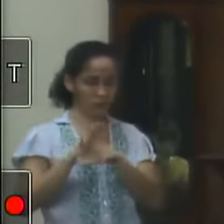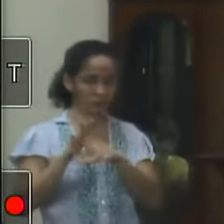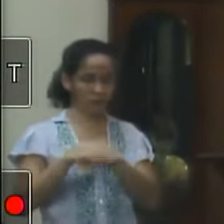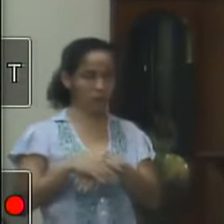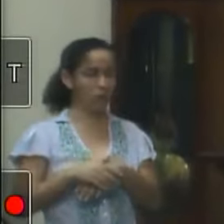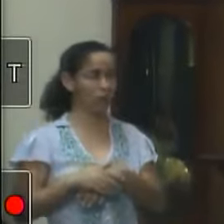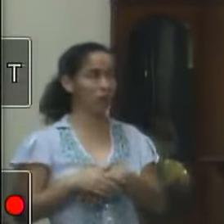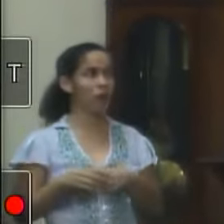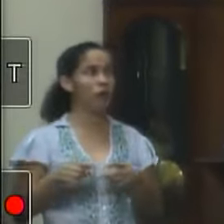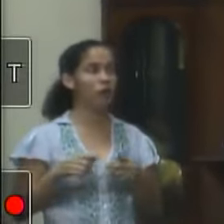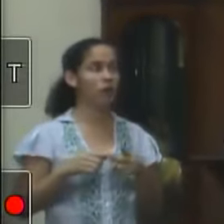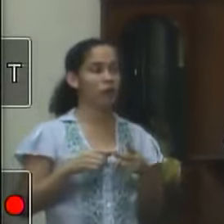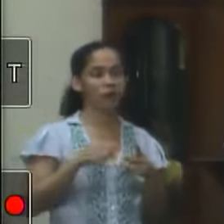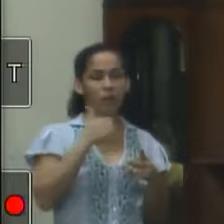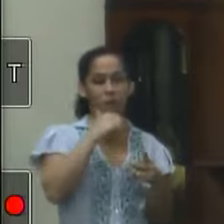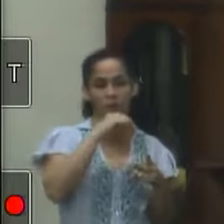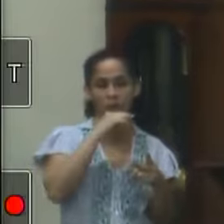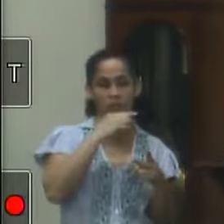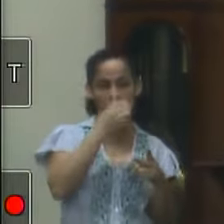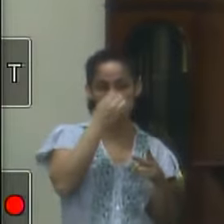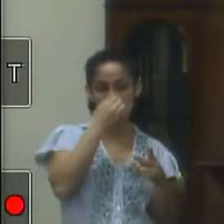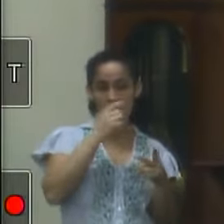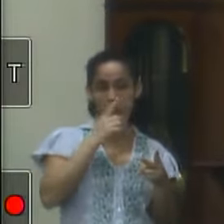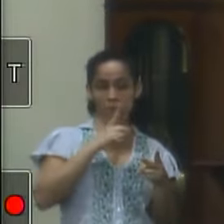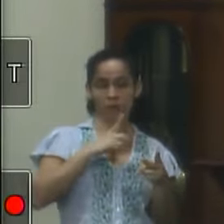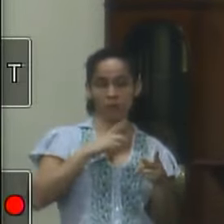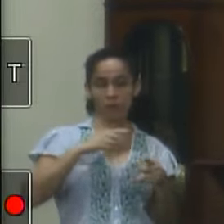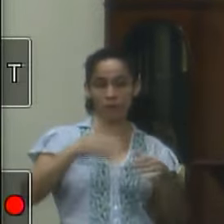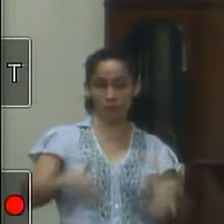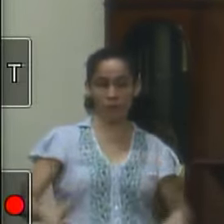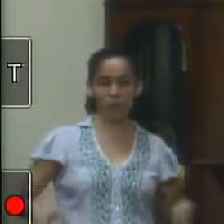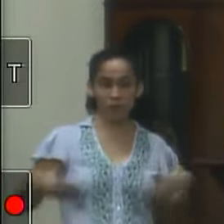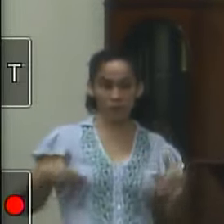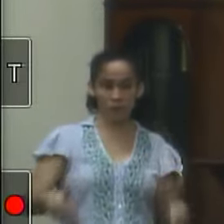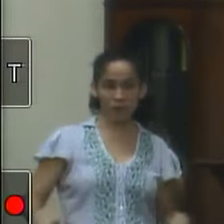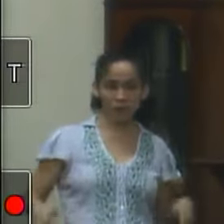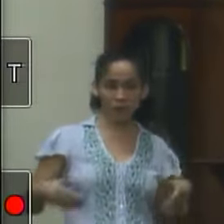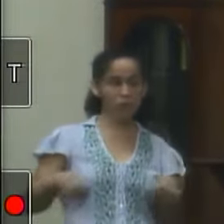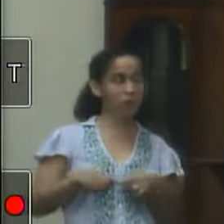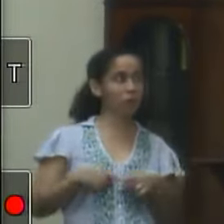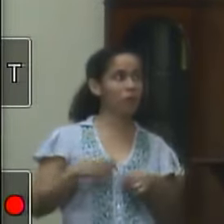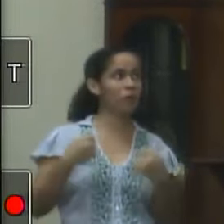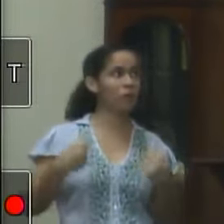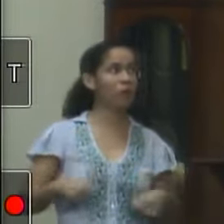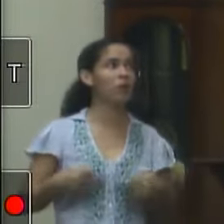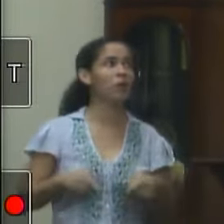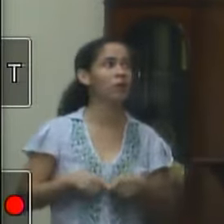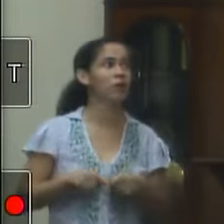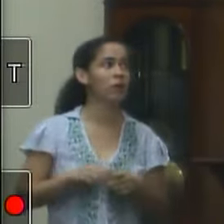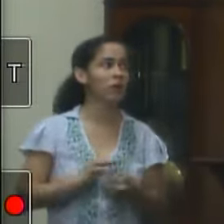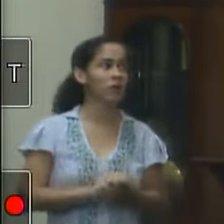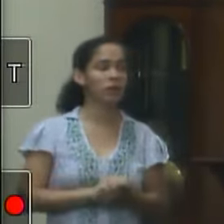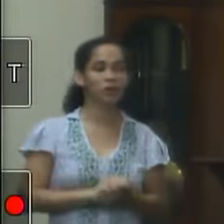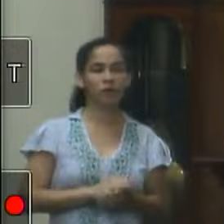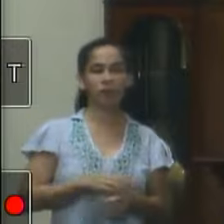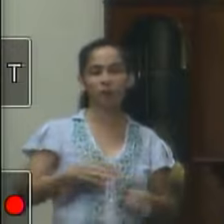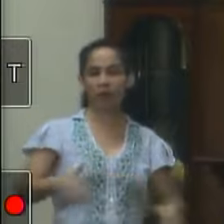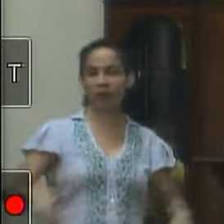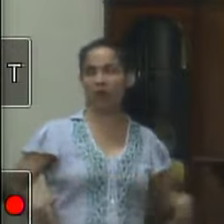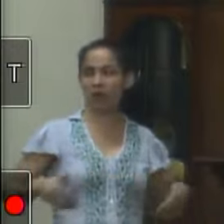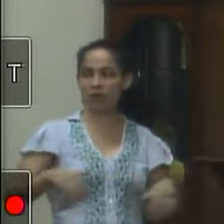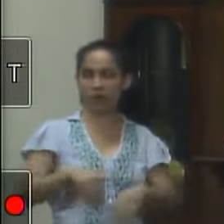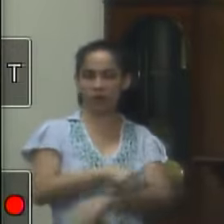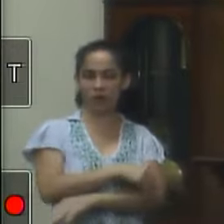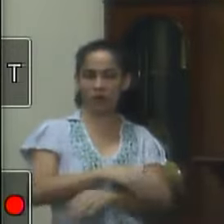você que é mãe tem um cadeirante você que precisa andar de cadeira de rodas